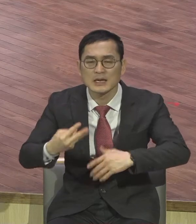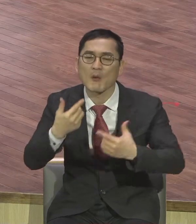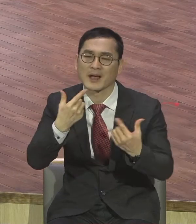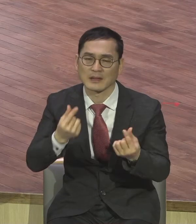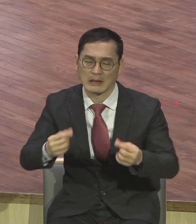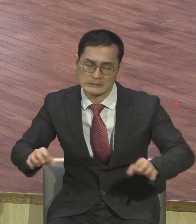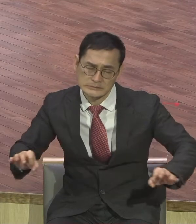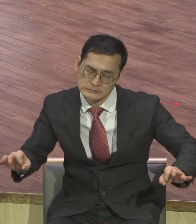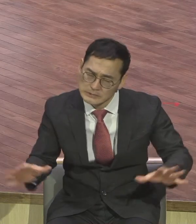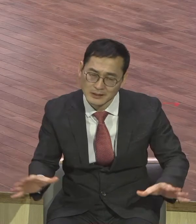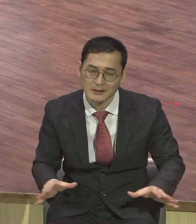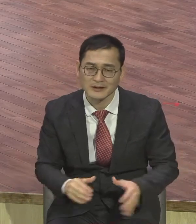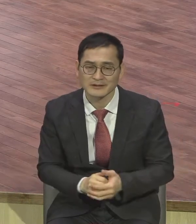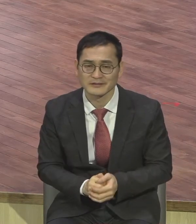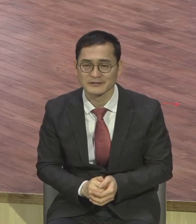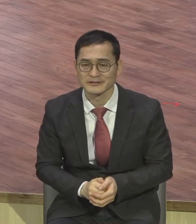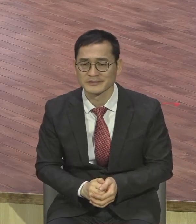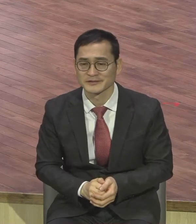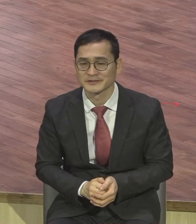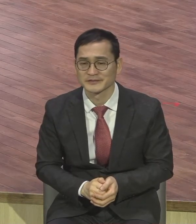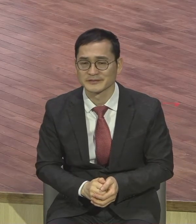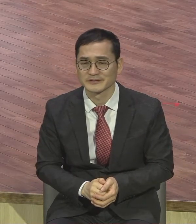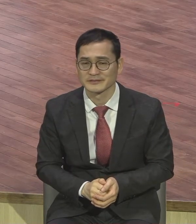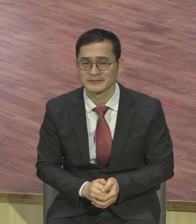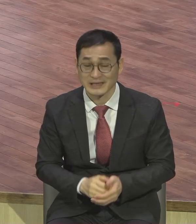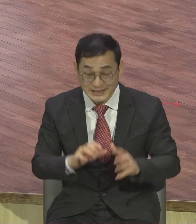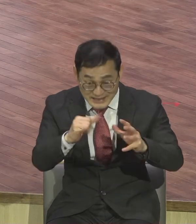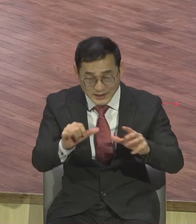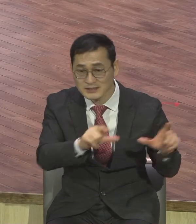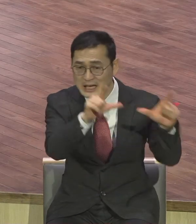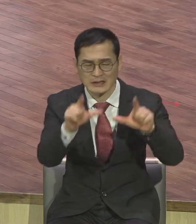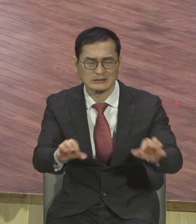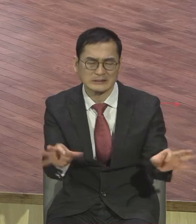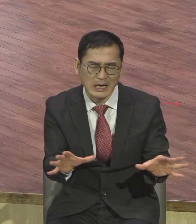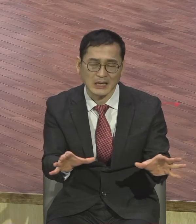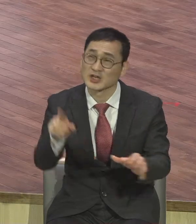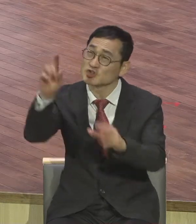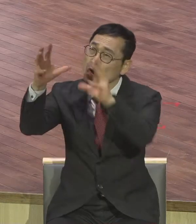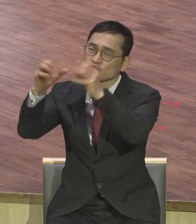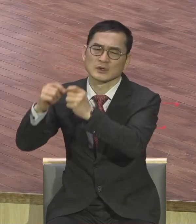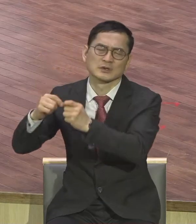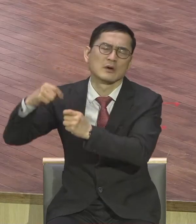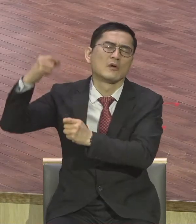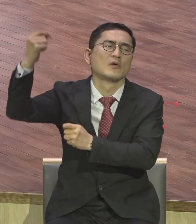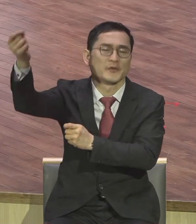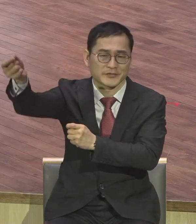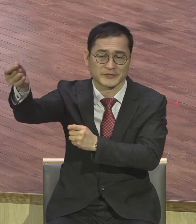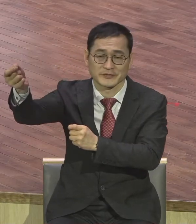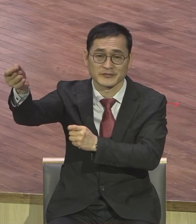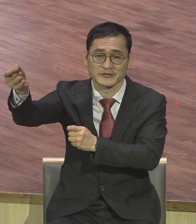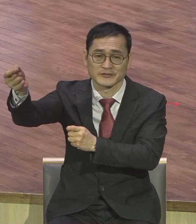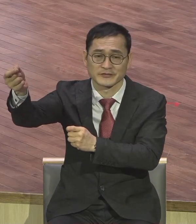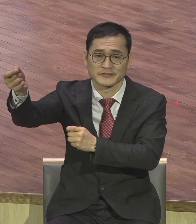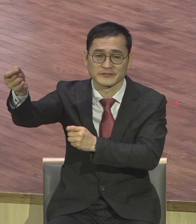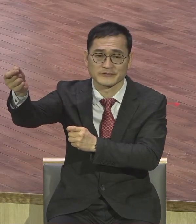이거를 말인 우리는 천국 제자로서의 삶을 우리가 살아간다는 것이